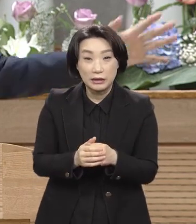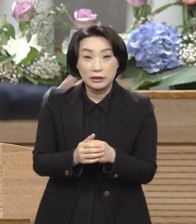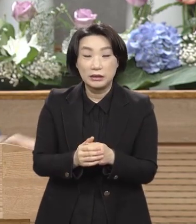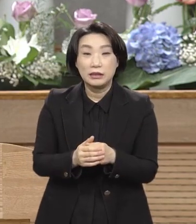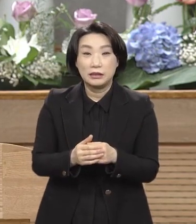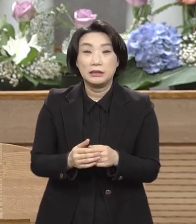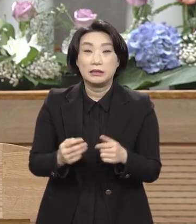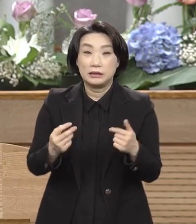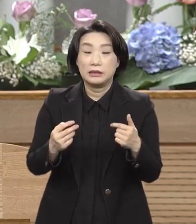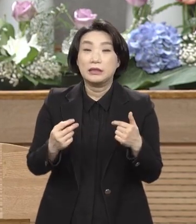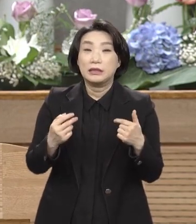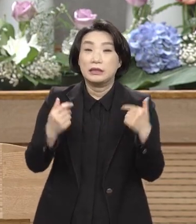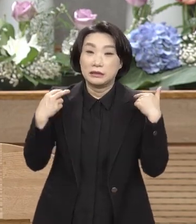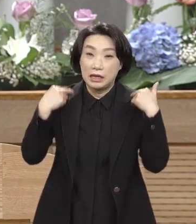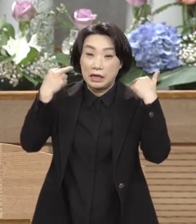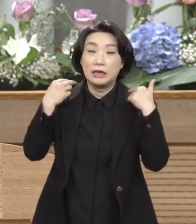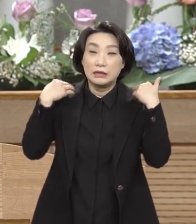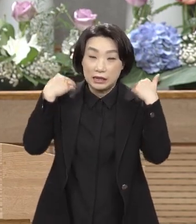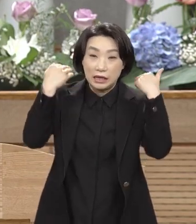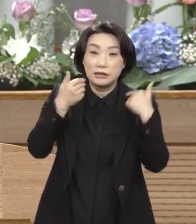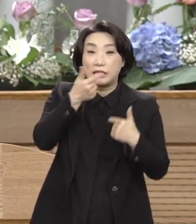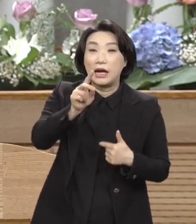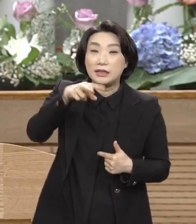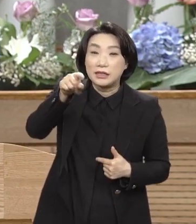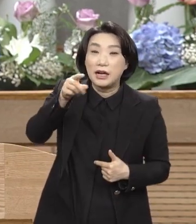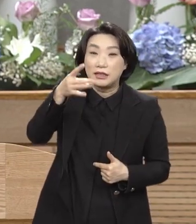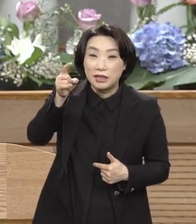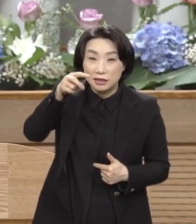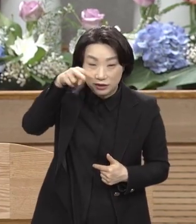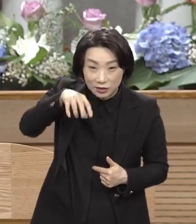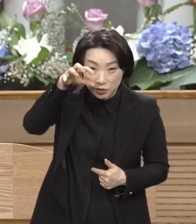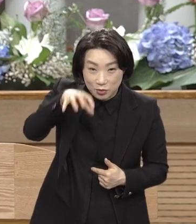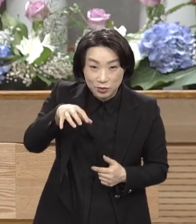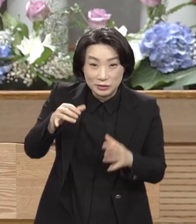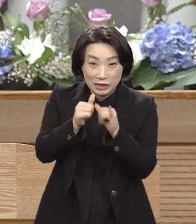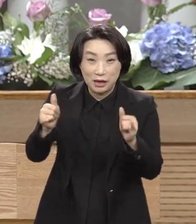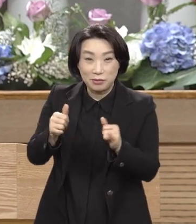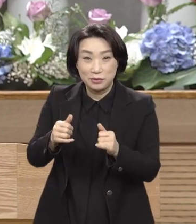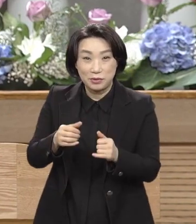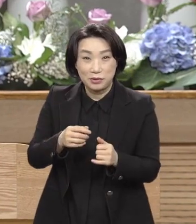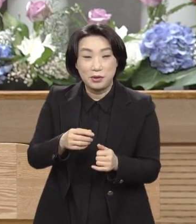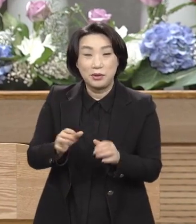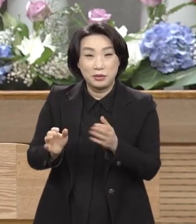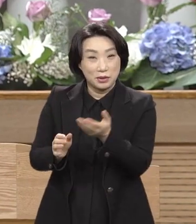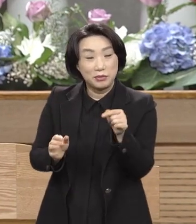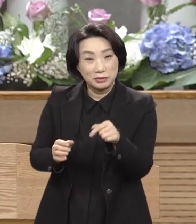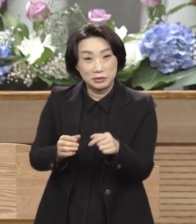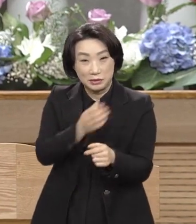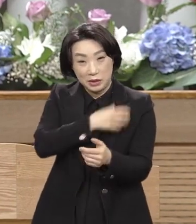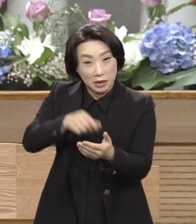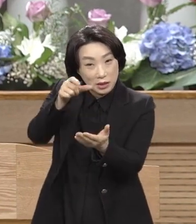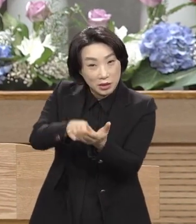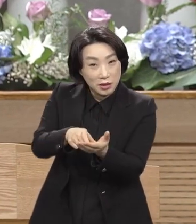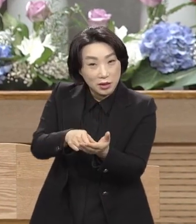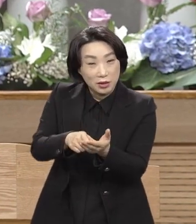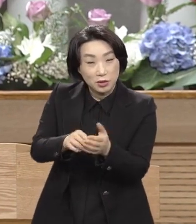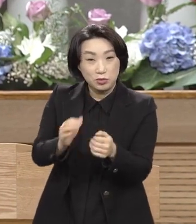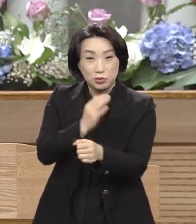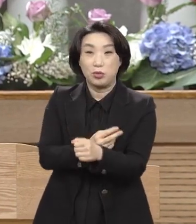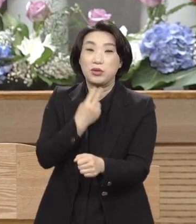한다 이 말이에요. 노세비 아들 호적을 하니 반드시 이건 사람인데 어떻게 하나님이라고 말하느냐 아들